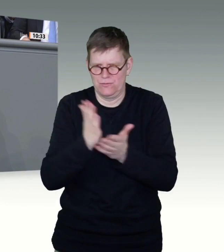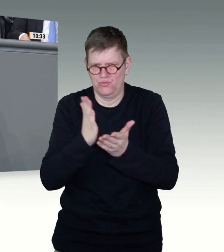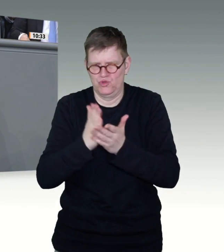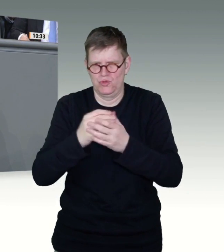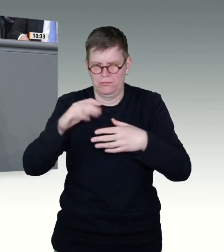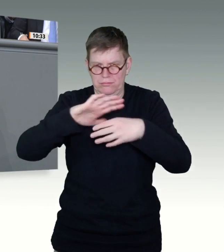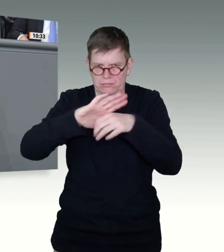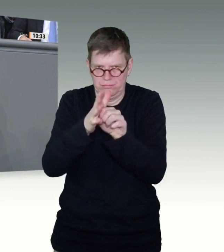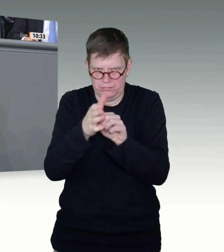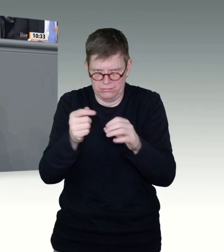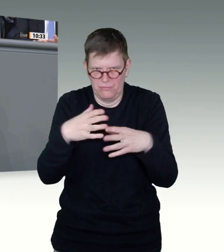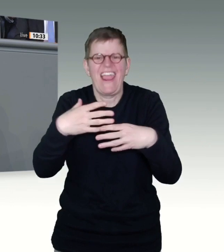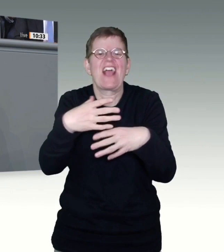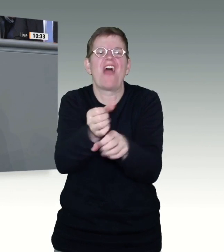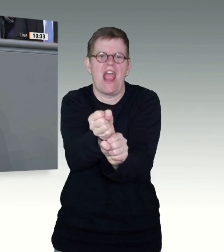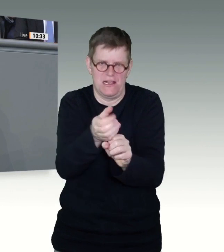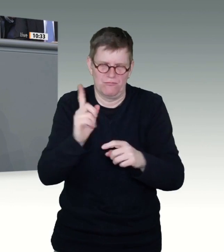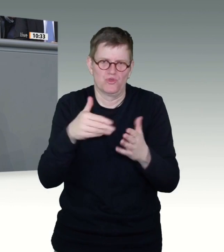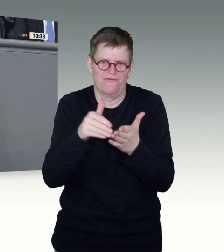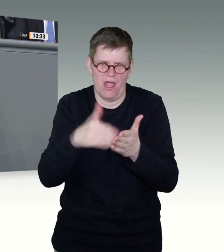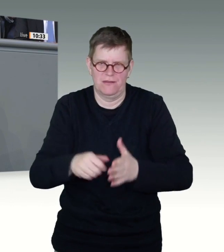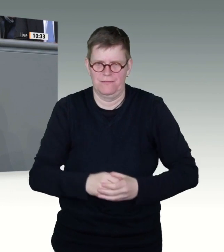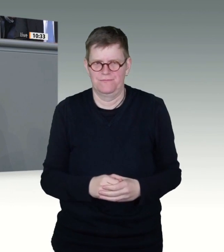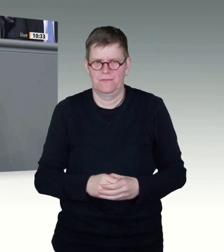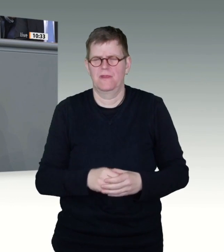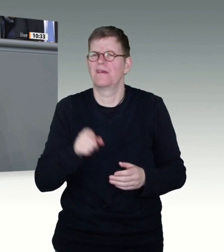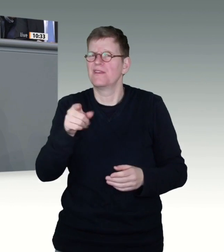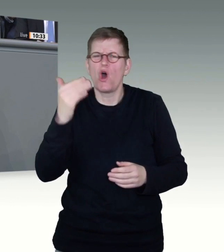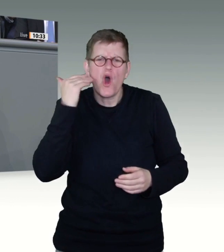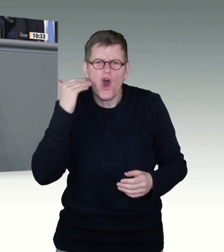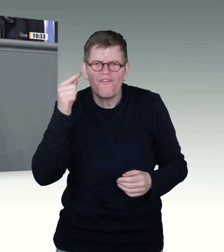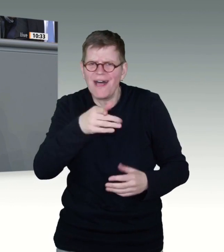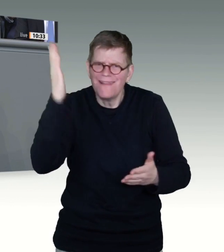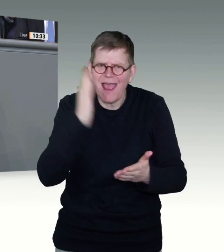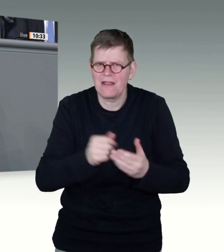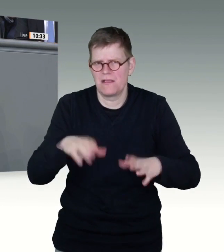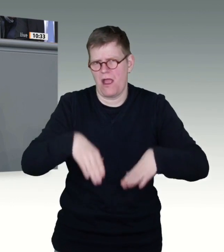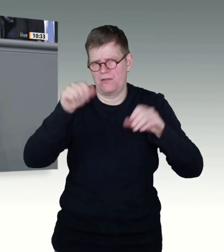Und wie wollen Sie wissen, welche Herdenimmunität inzwischen erreicht ist?